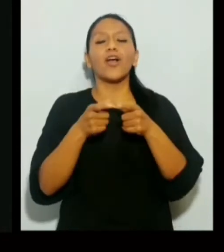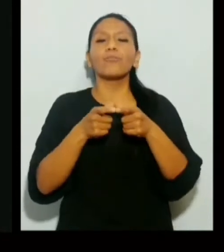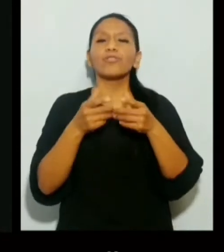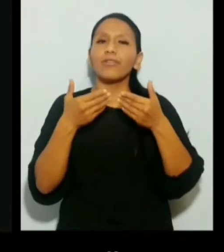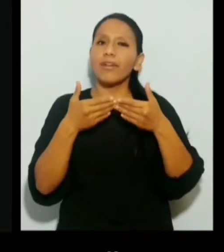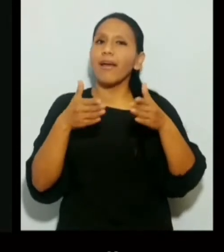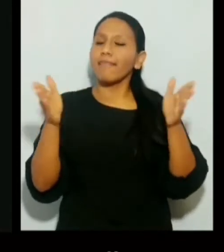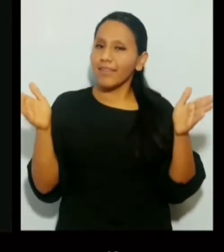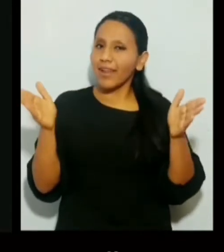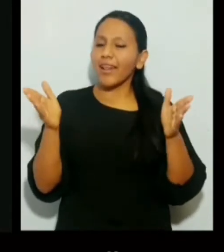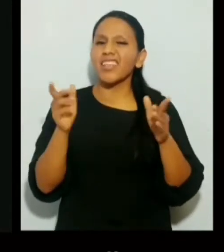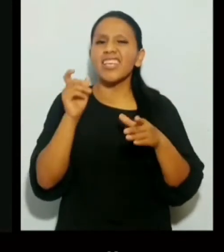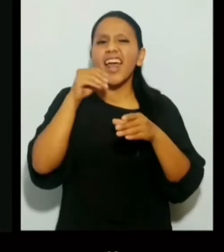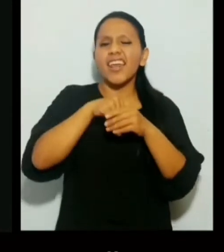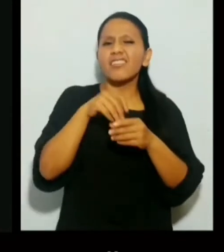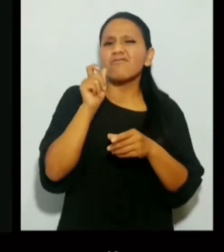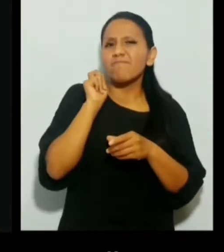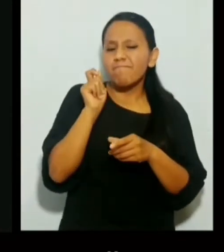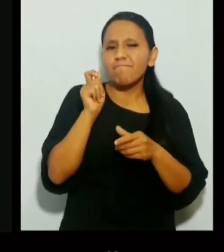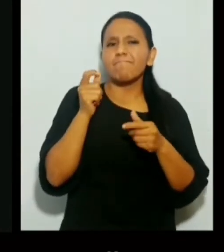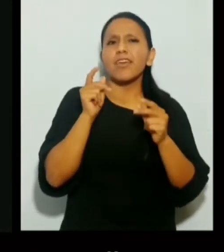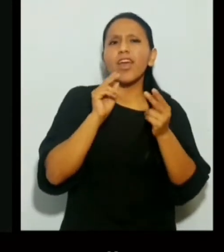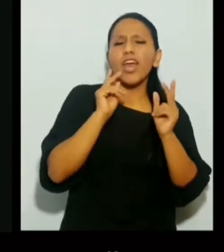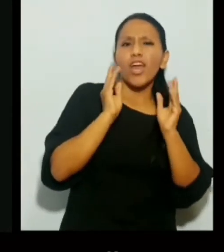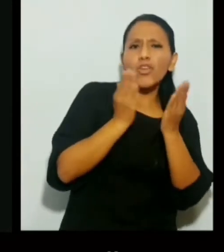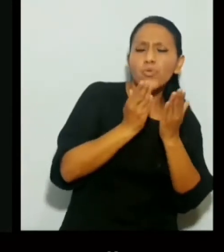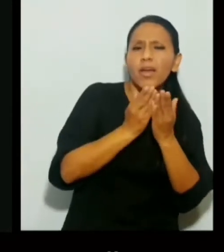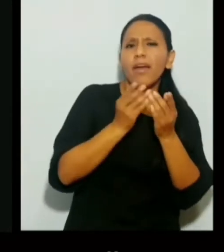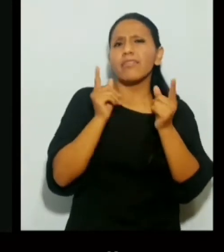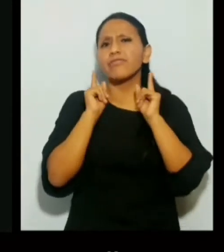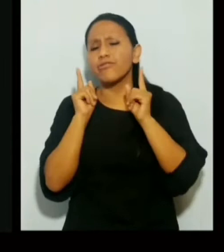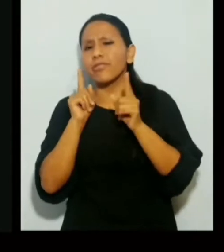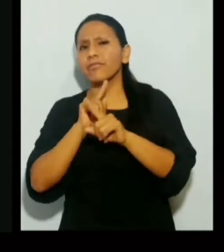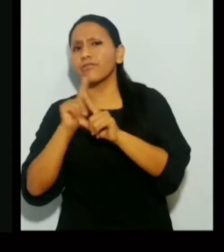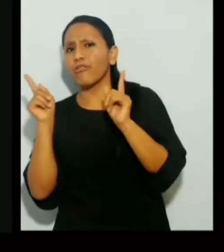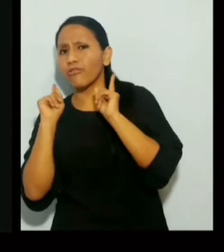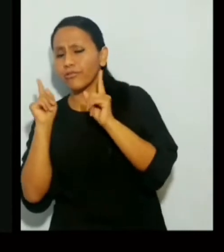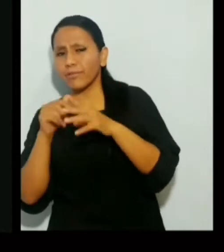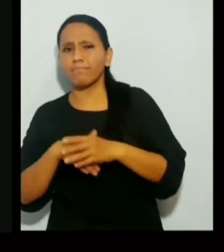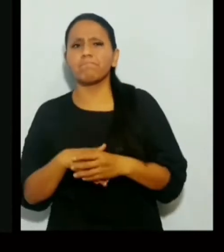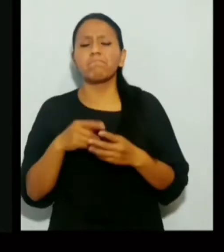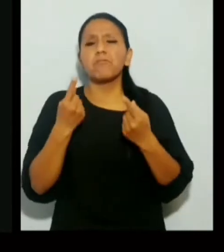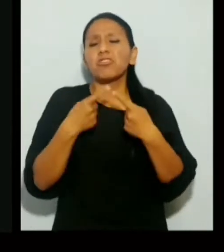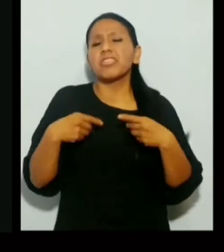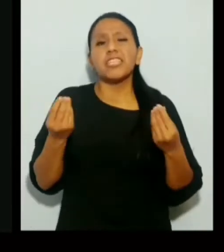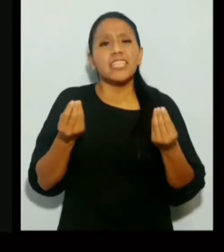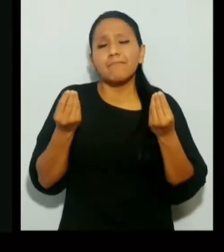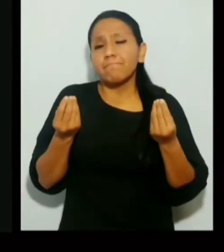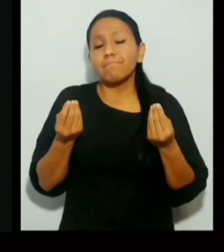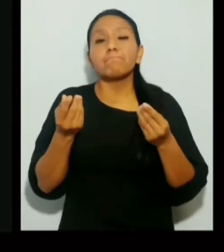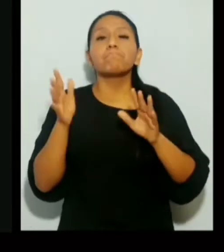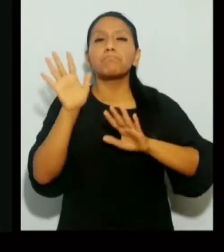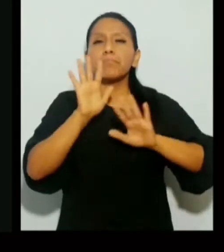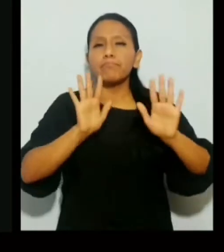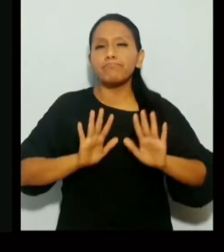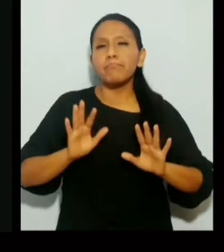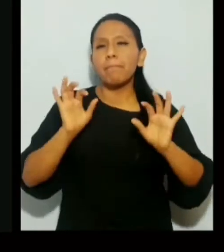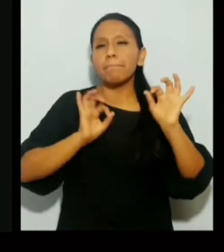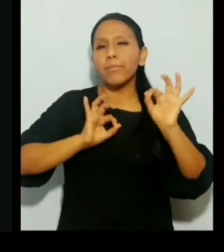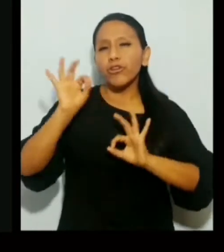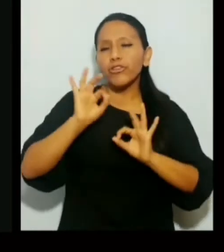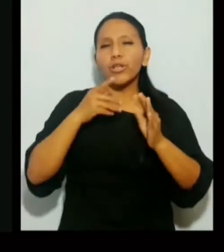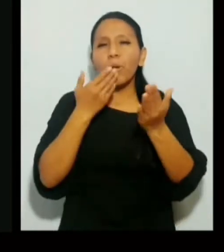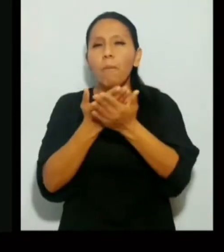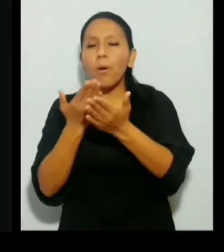comisión integrada por estudiantes, docentes y no docentes. ¿Qué hacemos? Construimos proyectos y